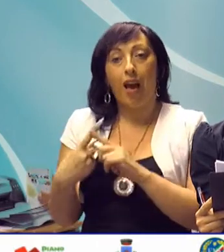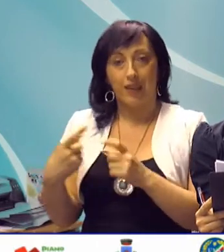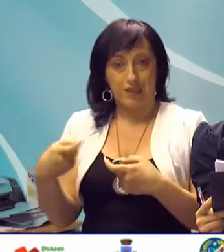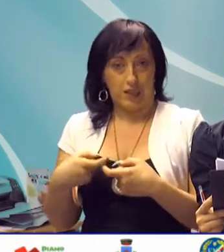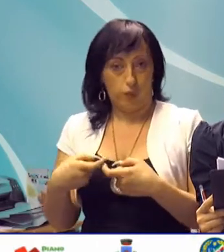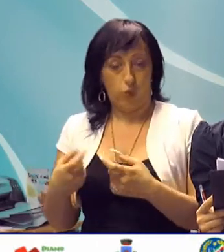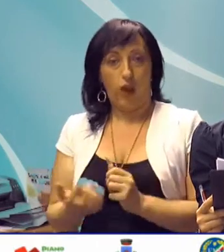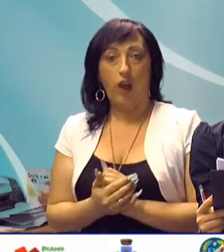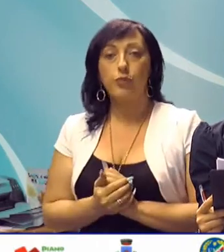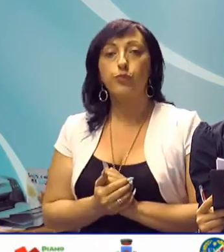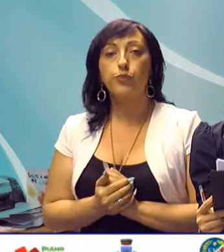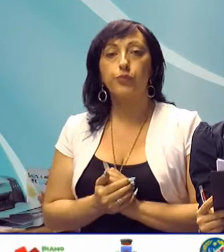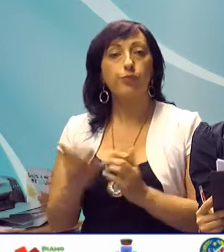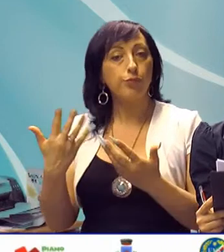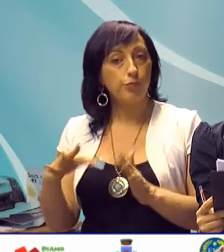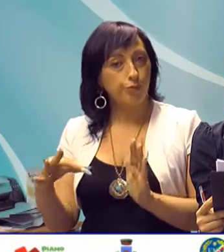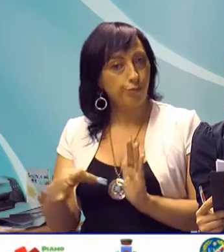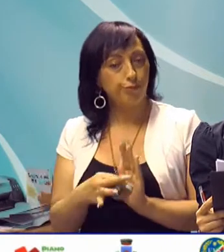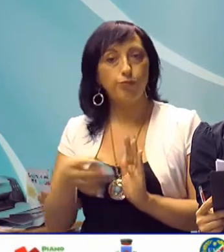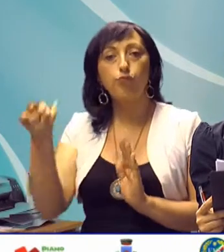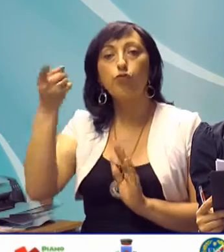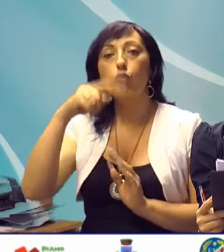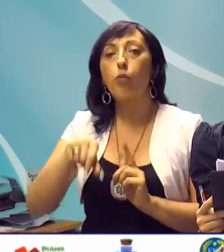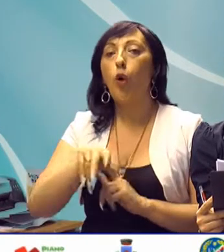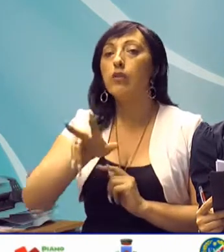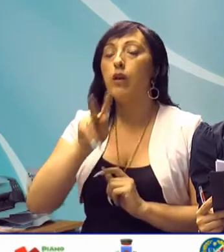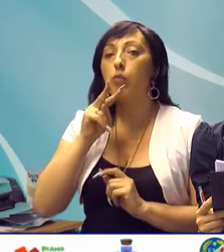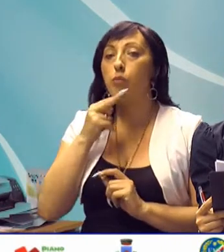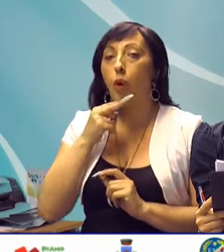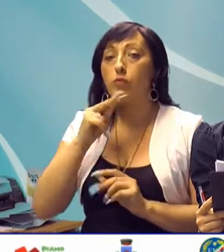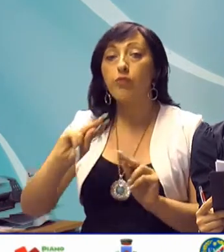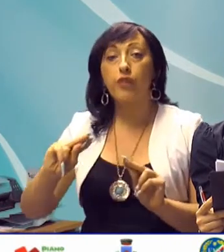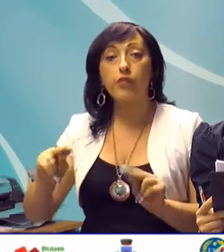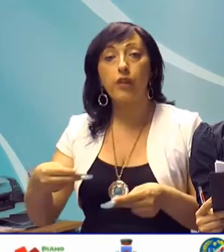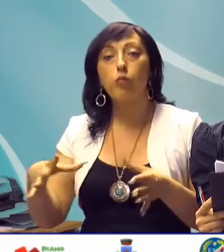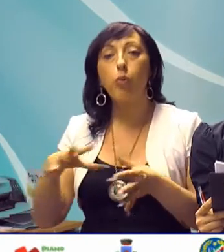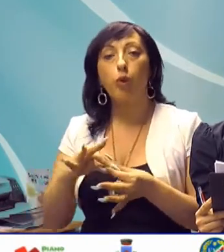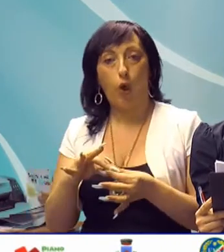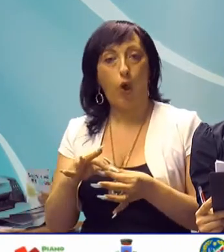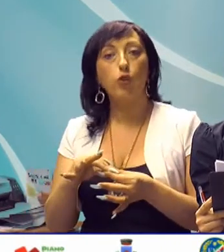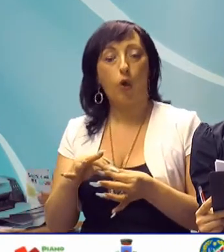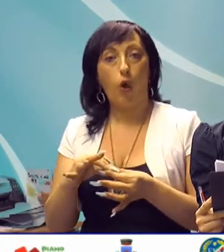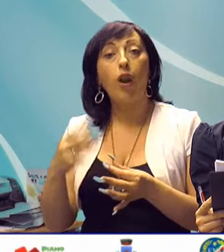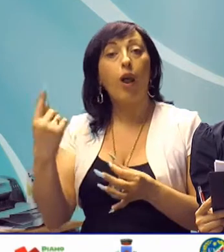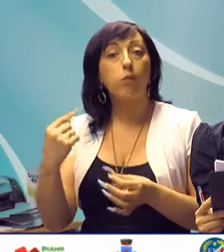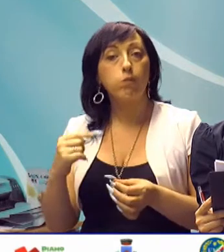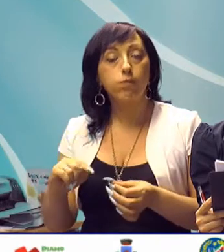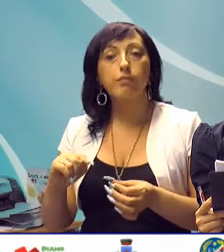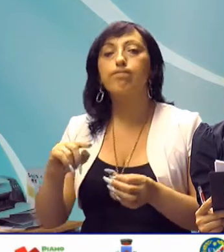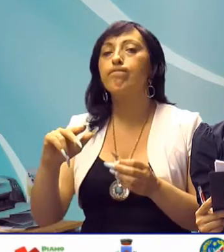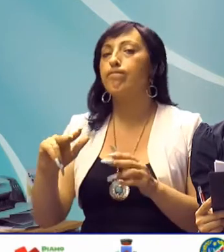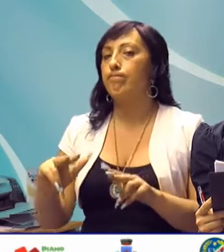tribunale. È stata fissata per domani alle ore 15 la firma di un protocollo con il quale si